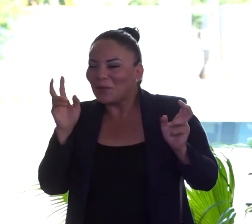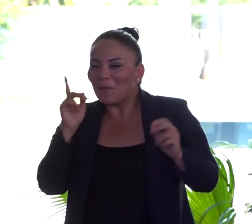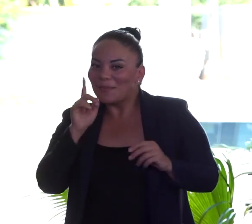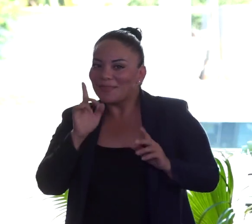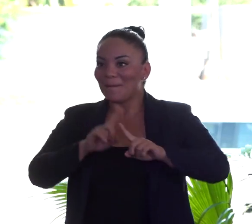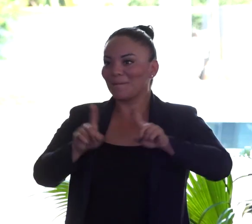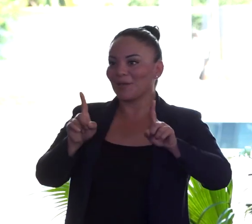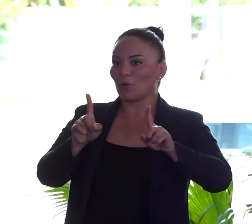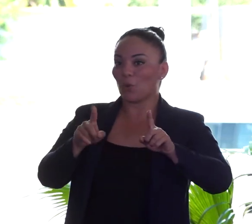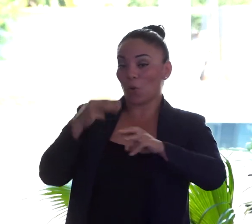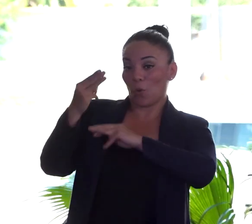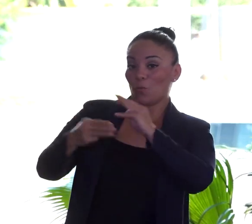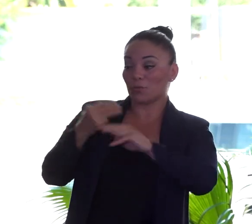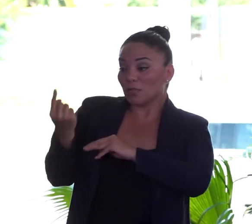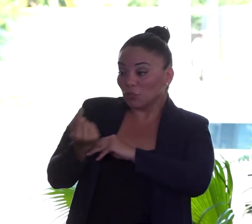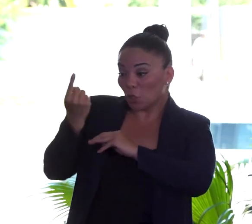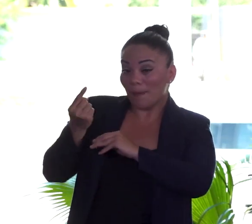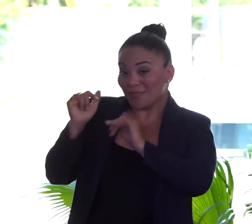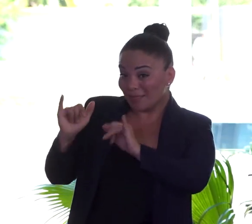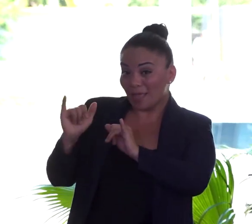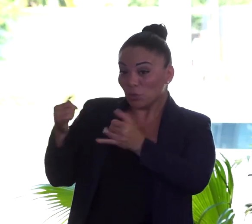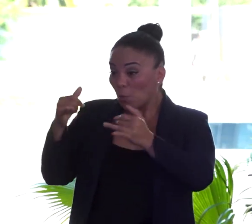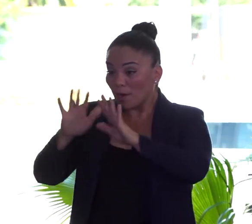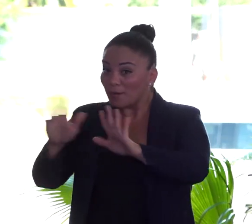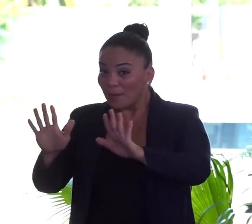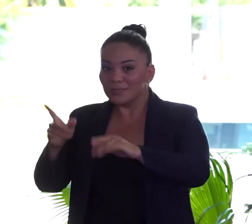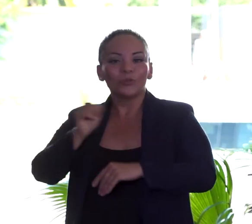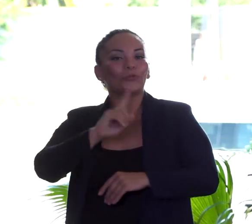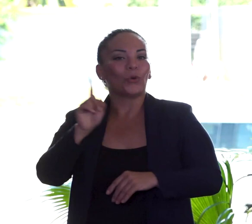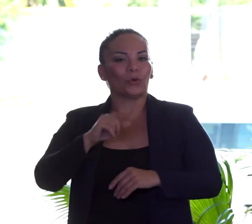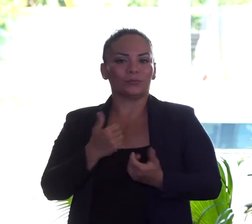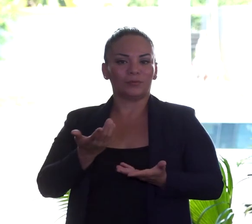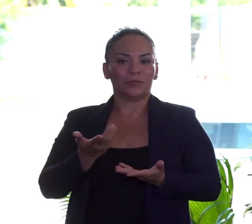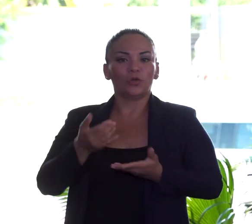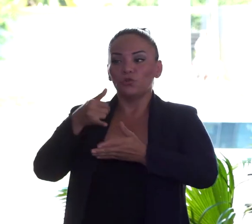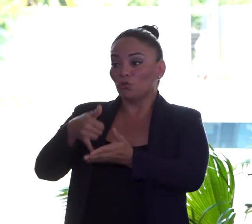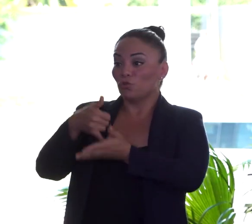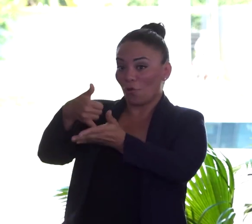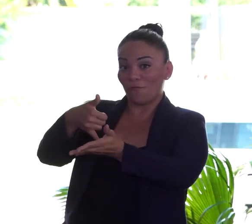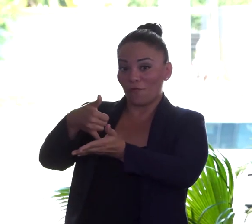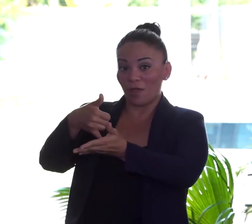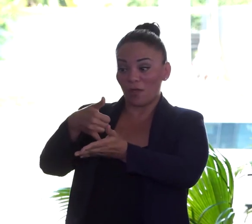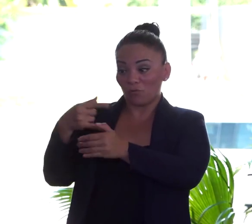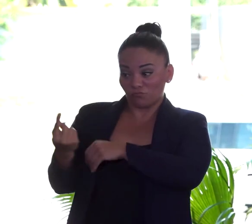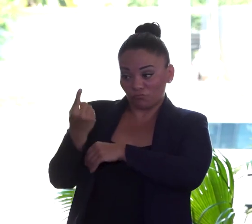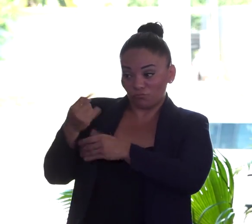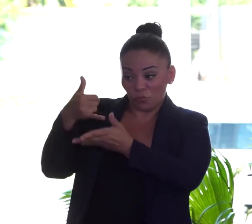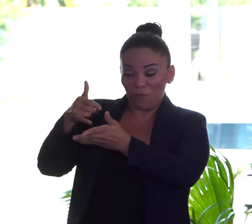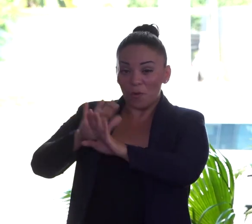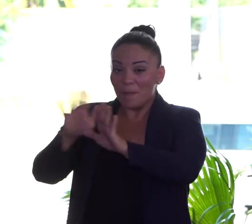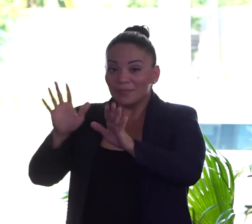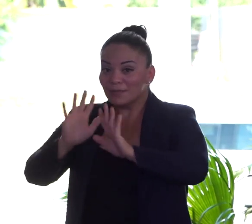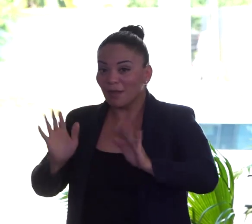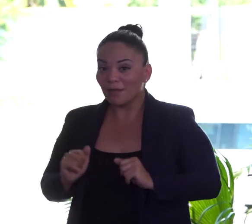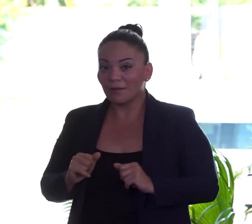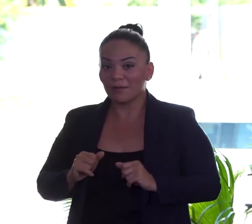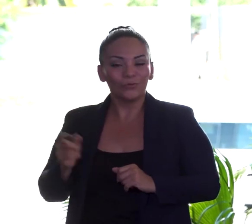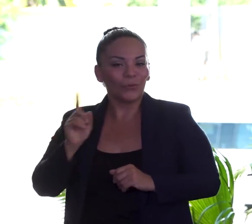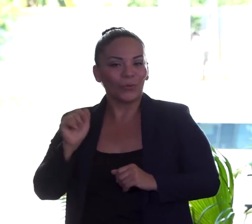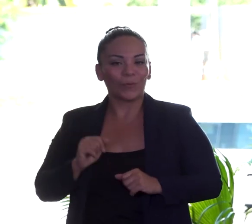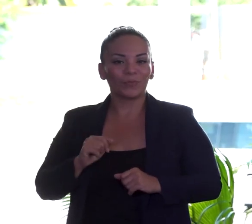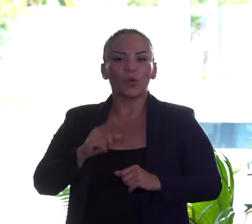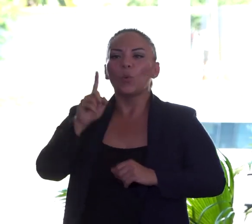no es solo un mundial. Un trofeo no es nunca solo un trofeo y un